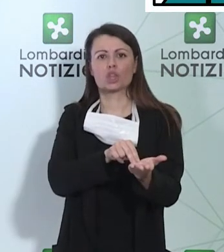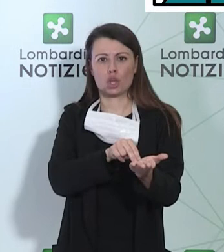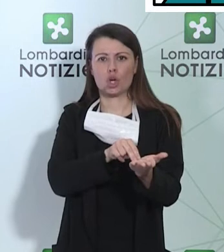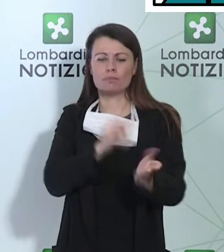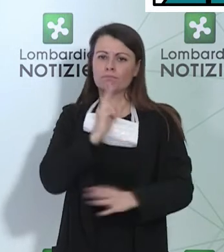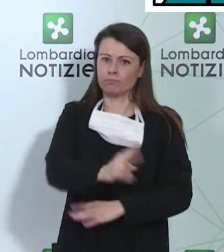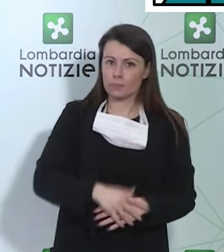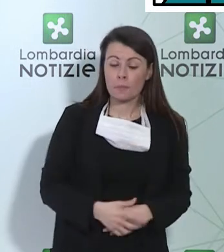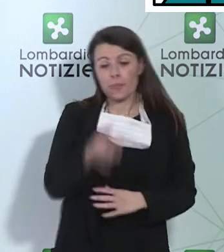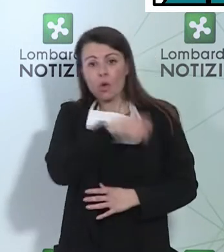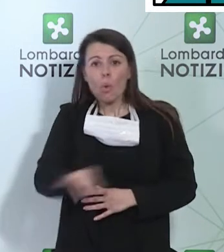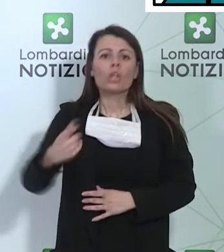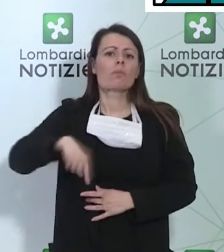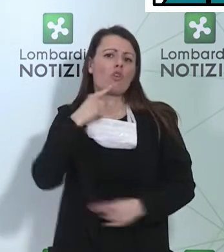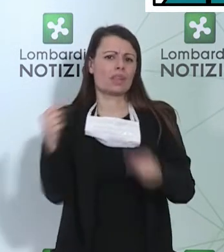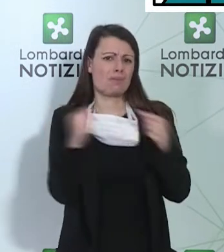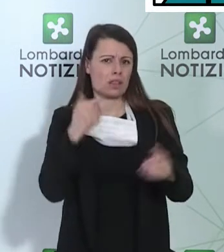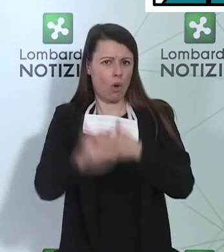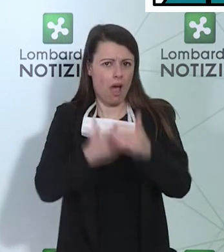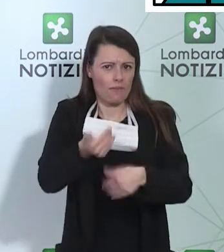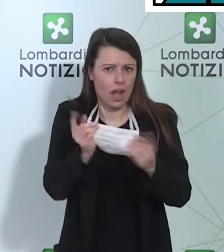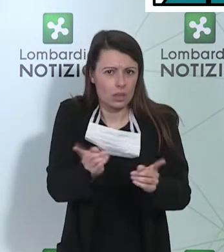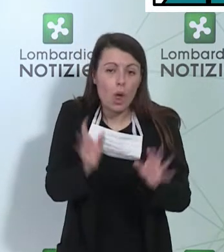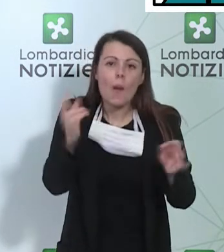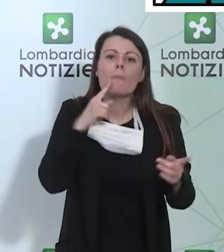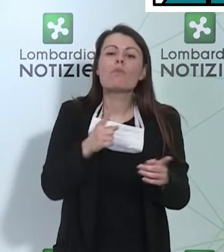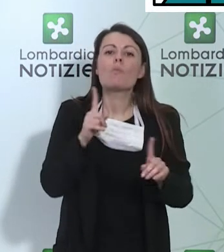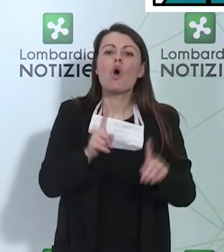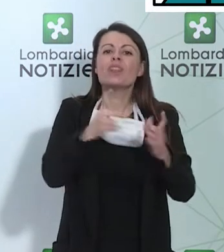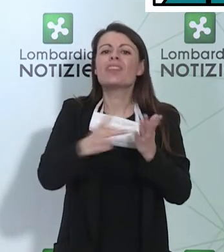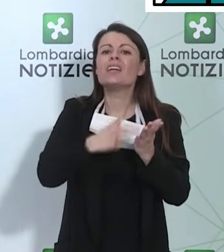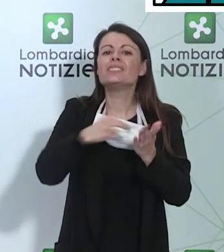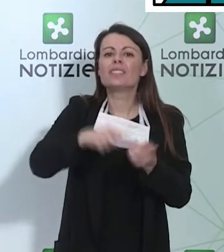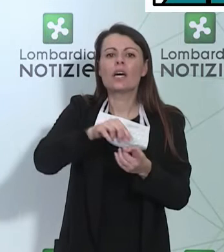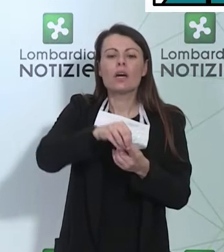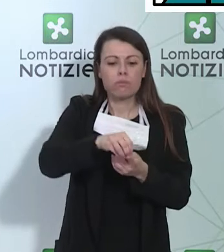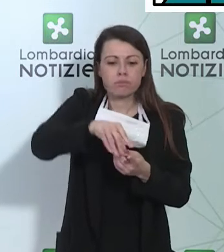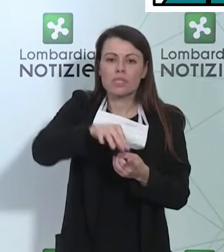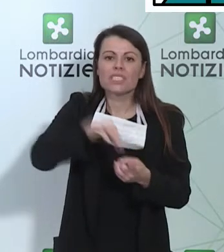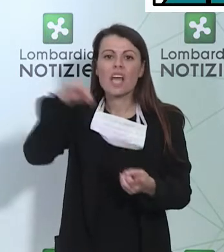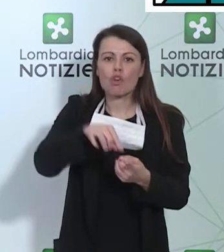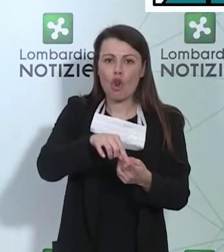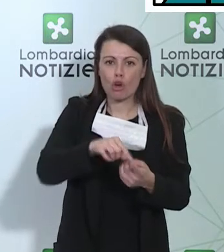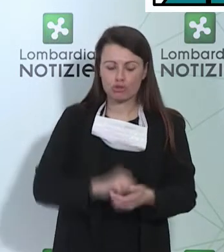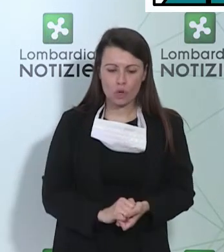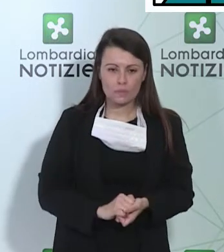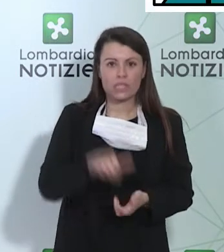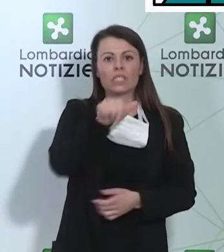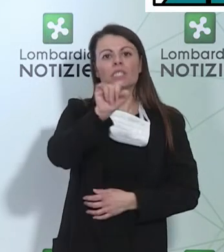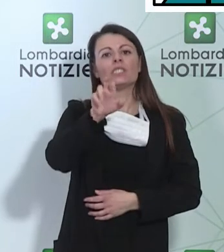che continua ad essere dibattuta è quella dei test sierologici e credo che si debba